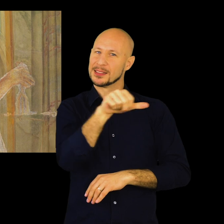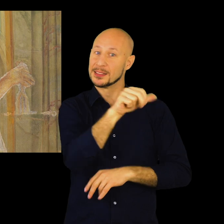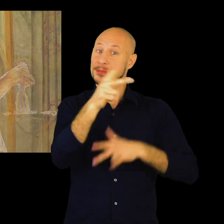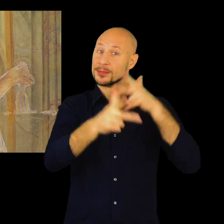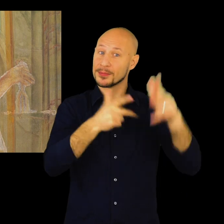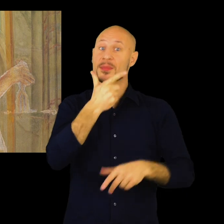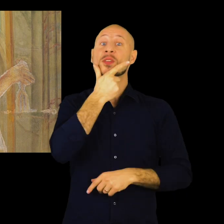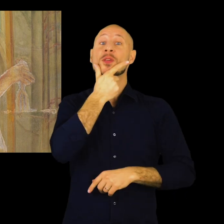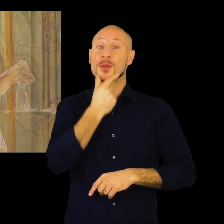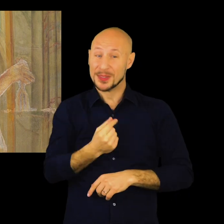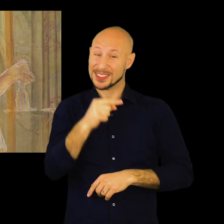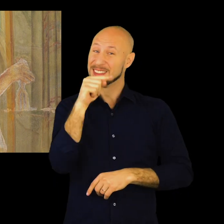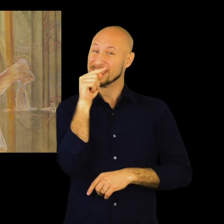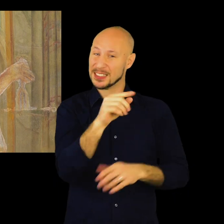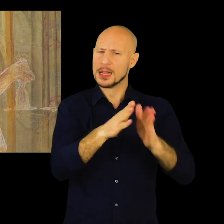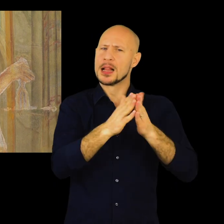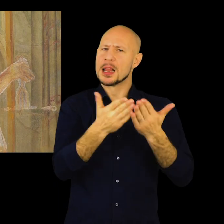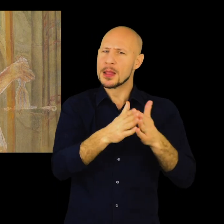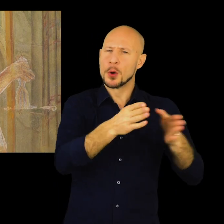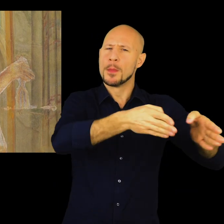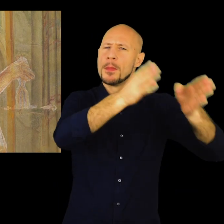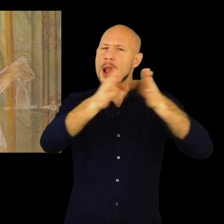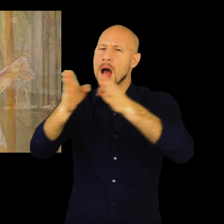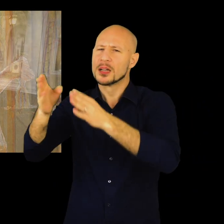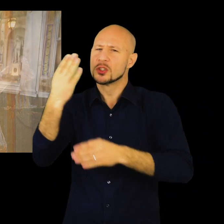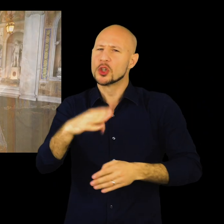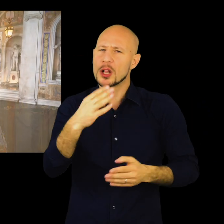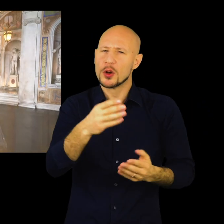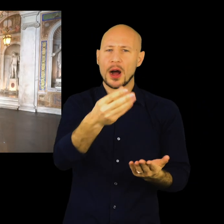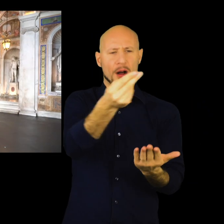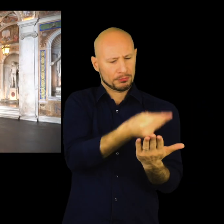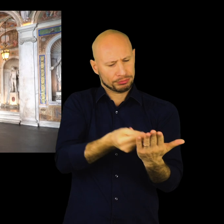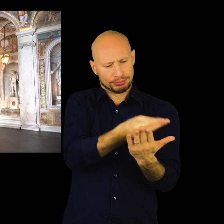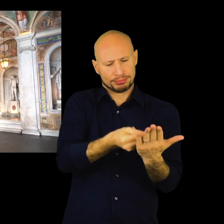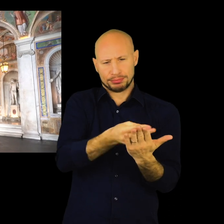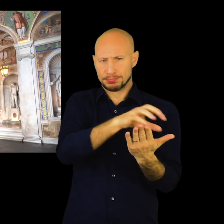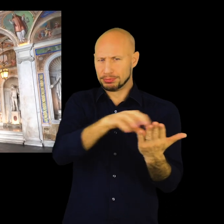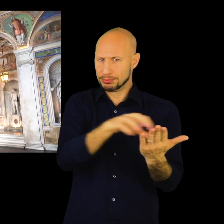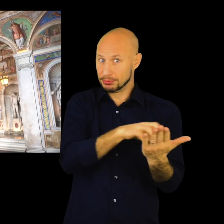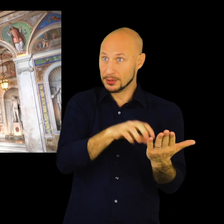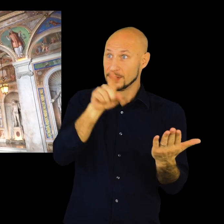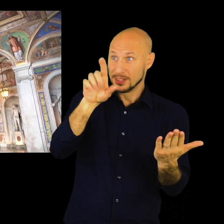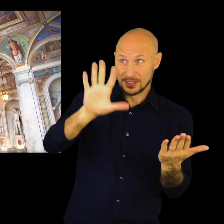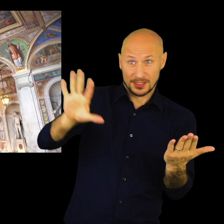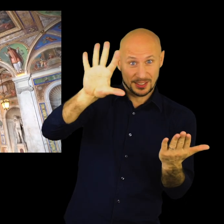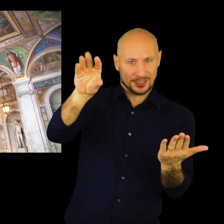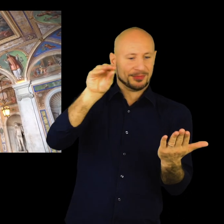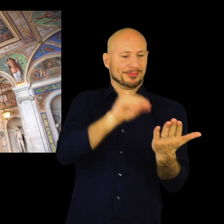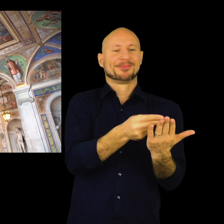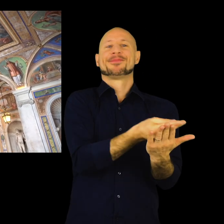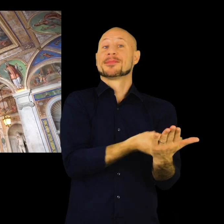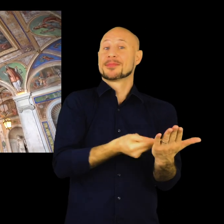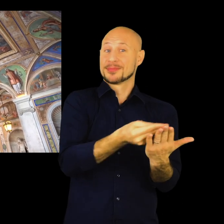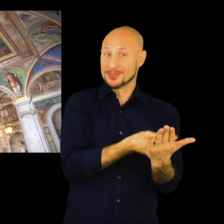ascritto nei Palazzi di Genova di Pietro Paolo Rubens. Il palazzo subì numerosi passaggi familiari.